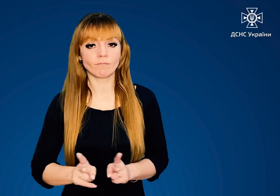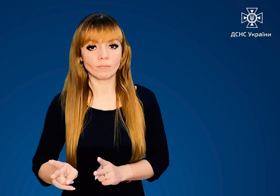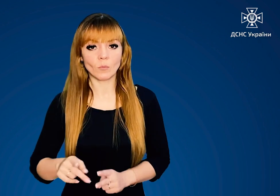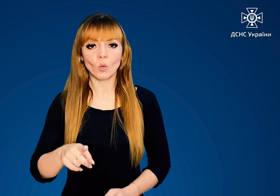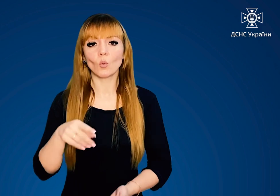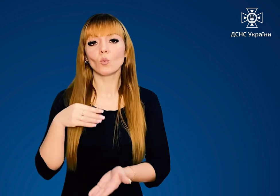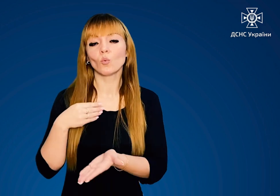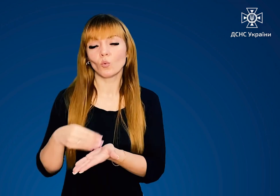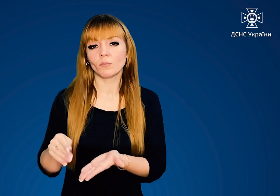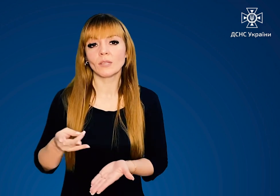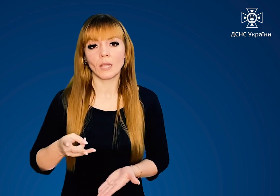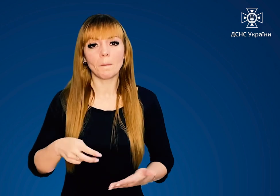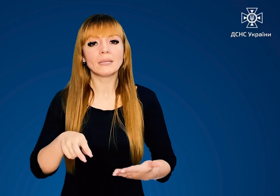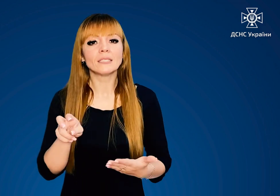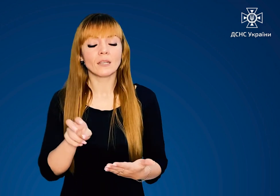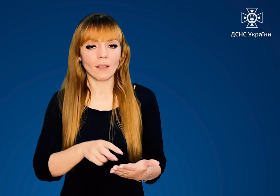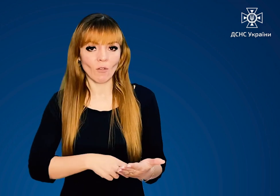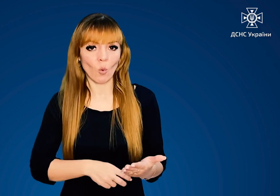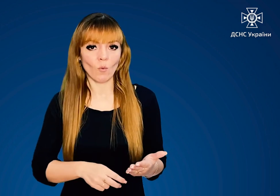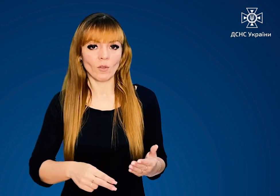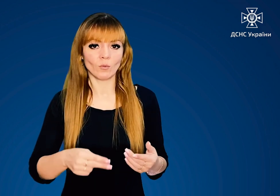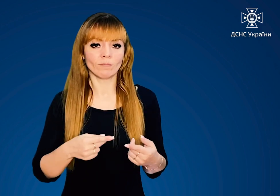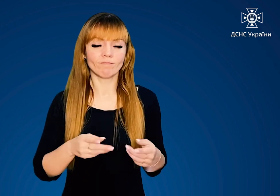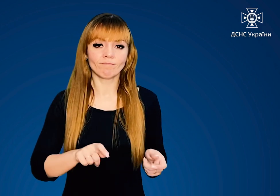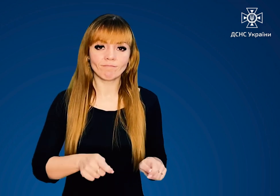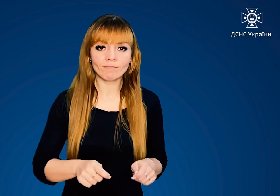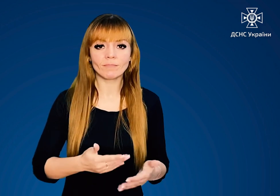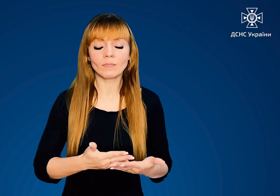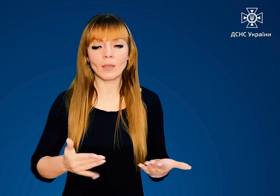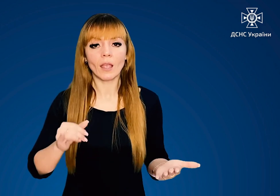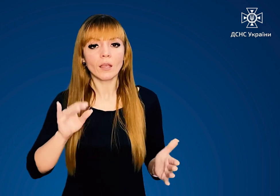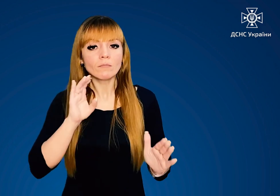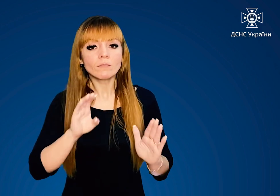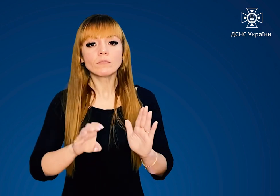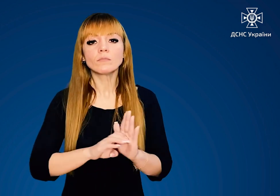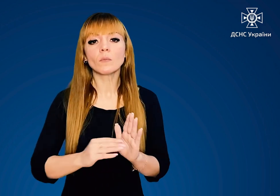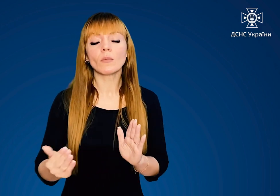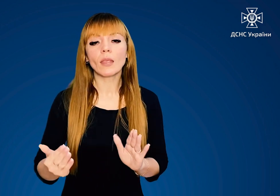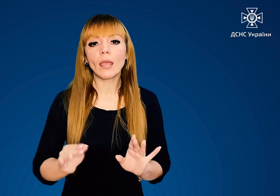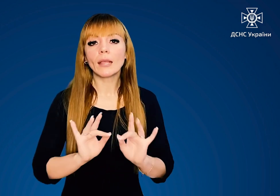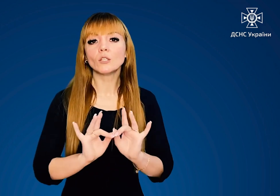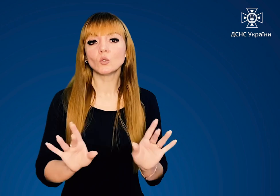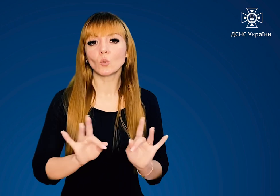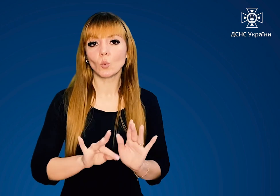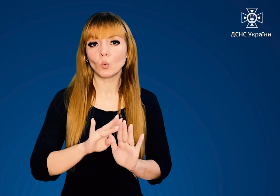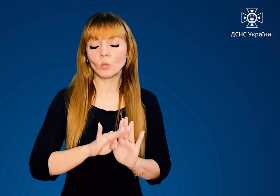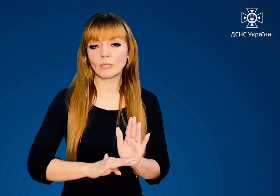Купуйте сертифіковану продукцію та дотримуйтесь інструкції виробника